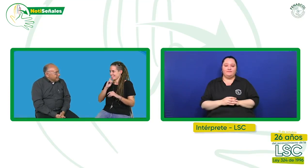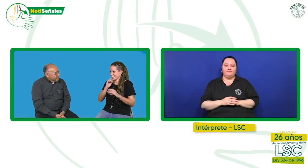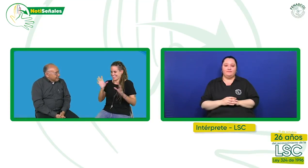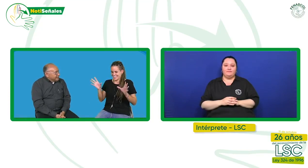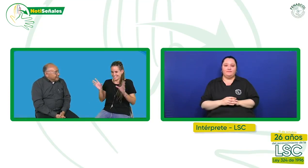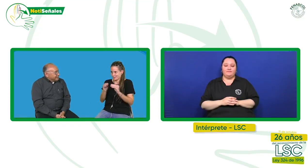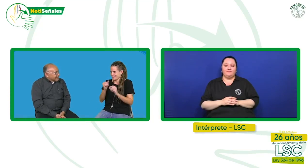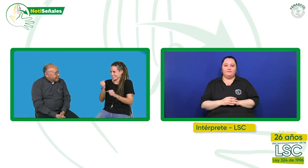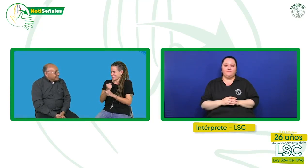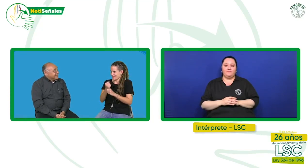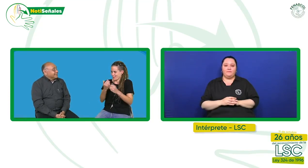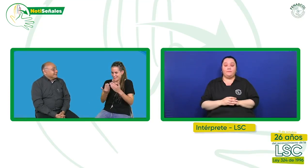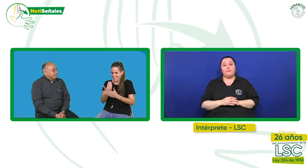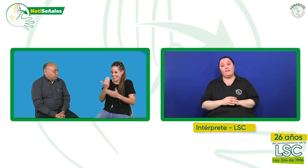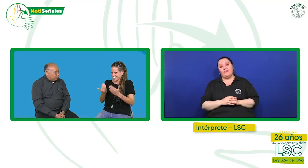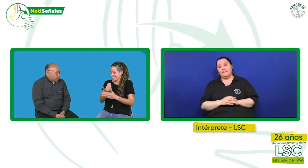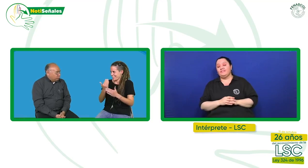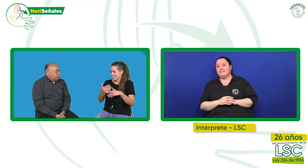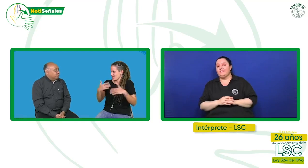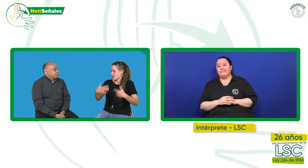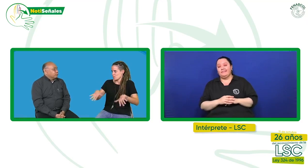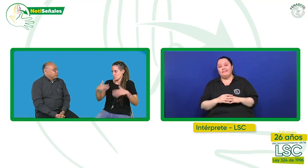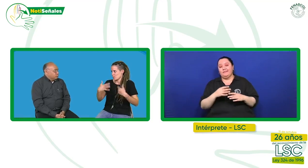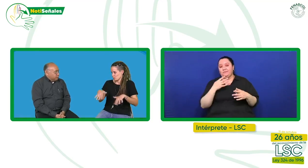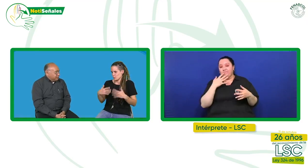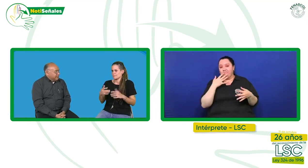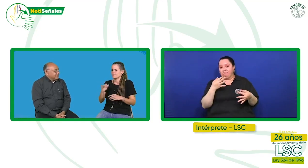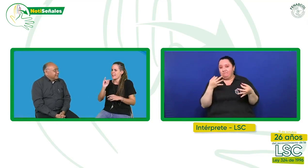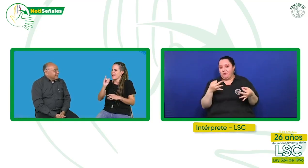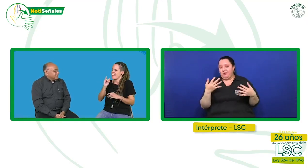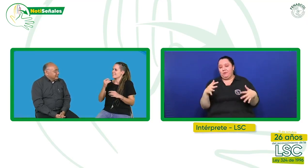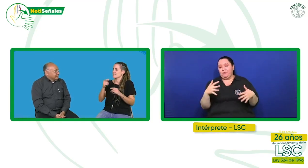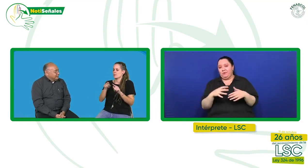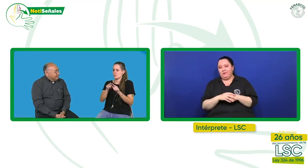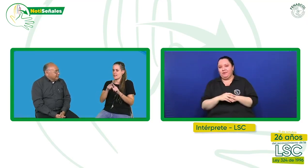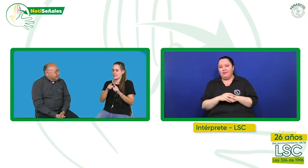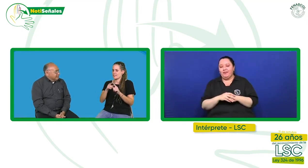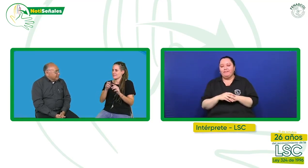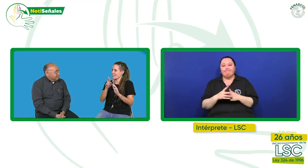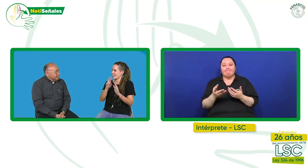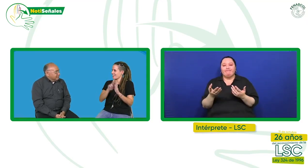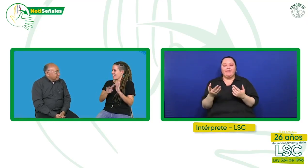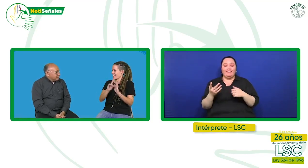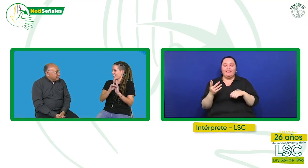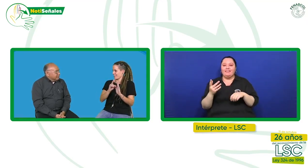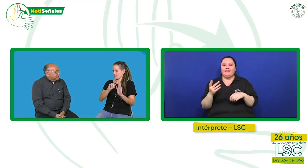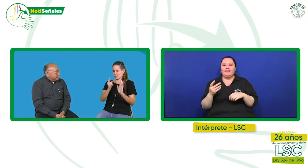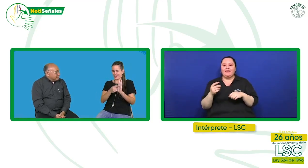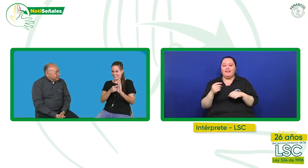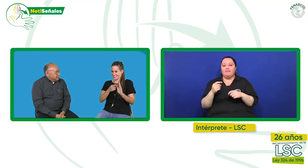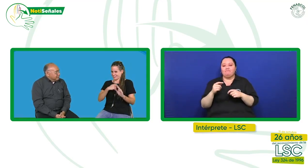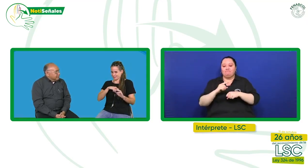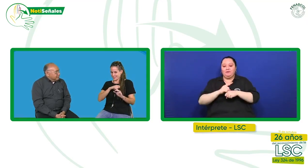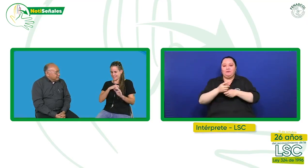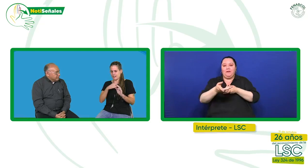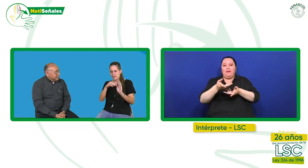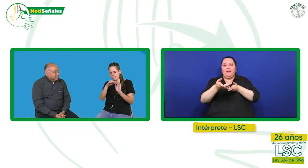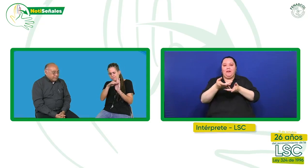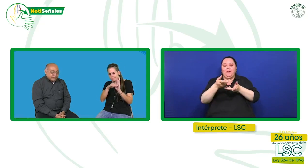La verdad es que va a ser muy difícil en estos poquitos minutos que tenemos aquí poder reflejar todo el trabajo